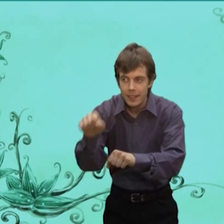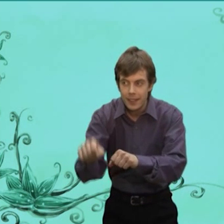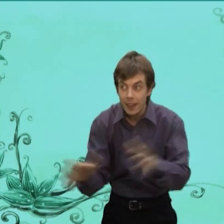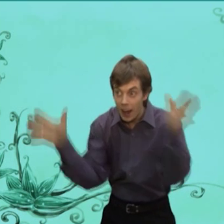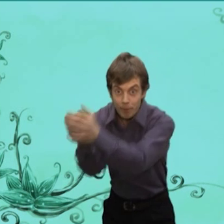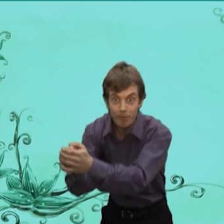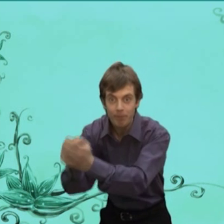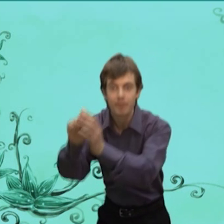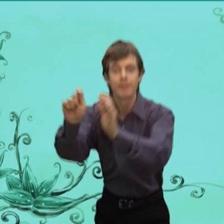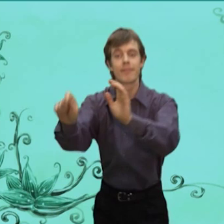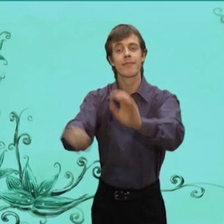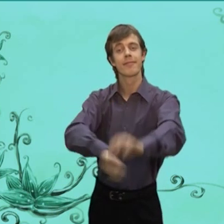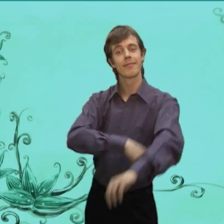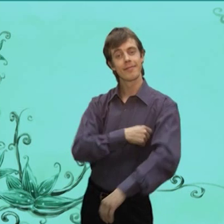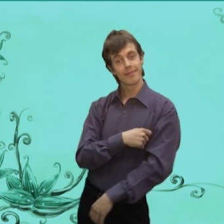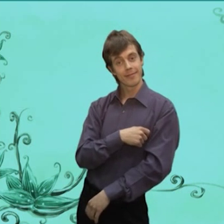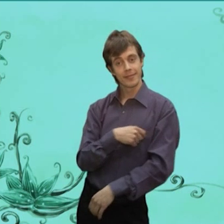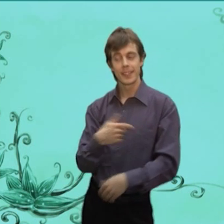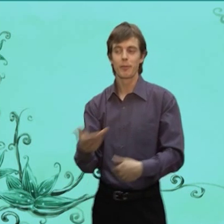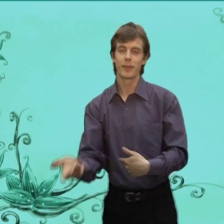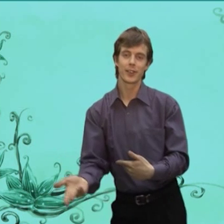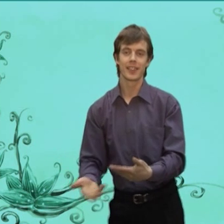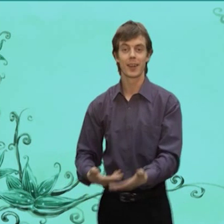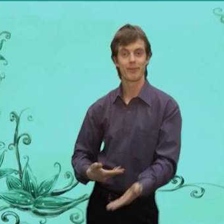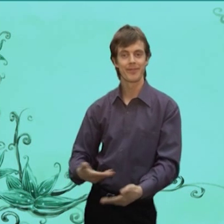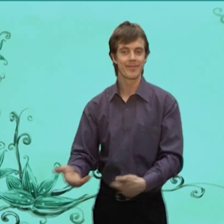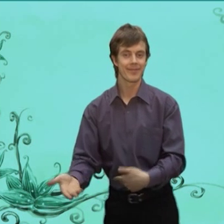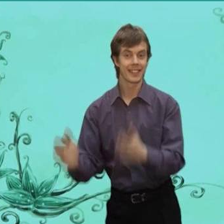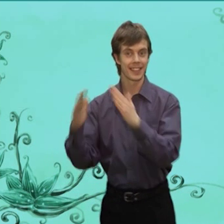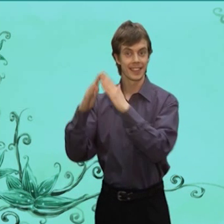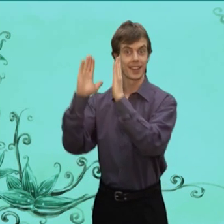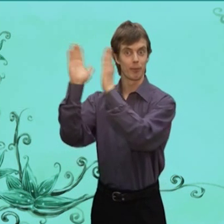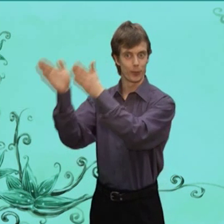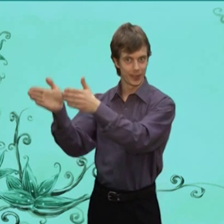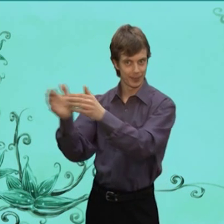Поймала И несет Домой